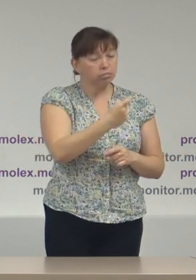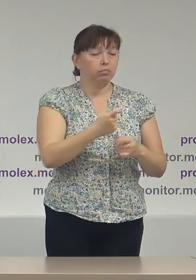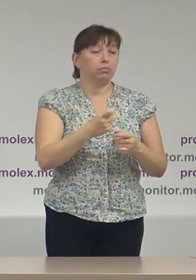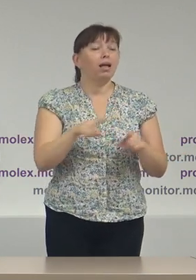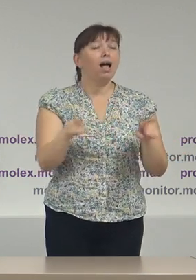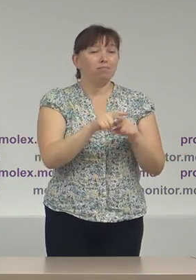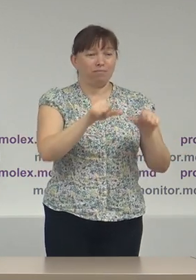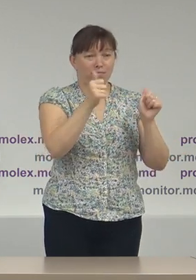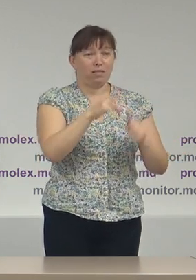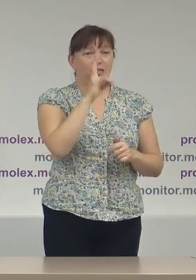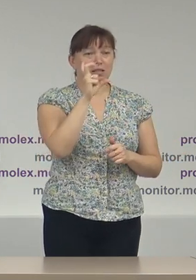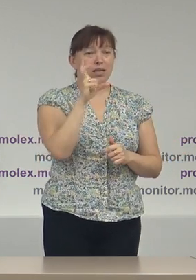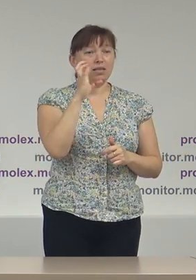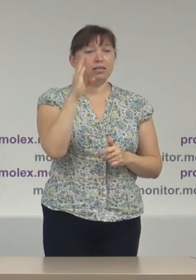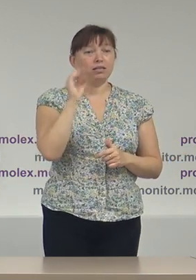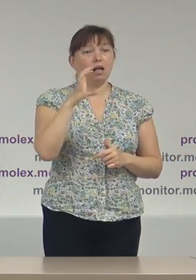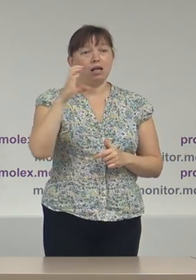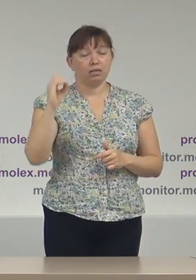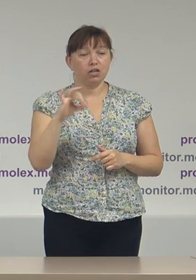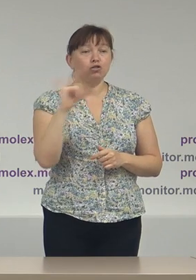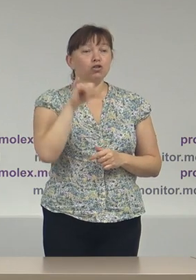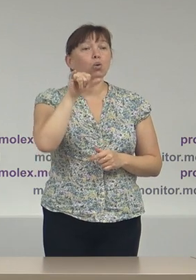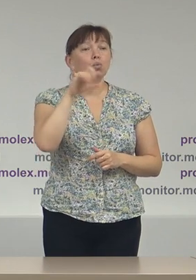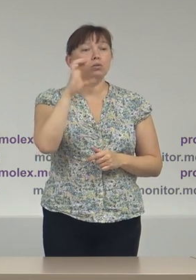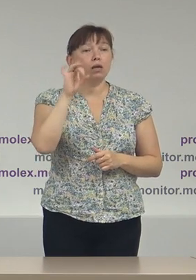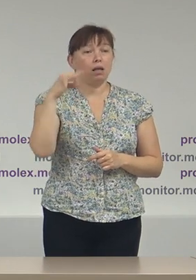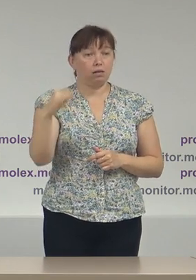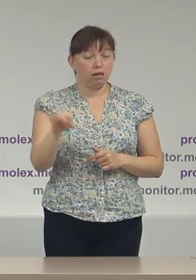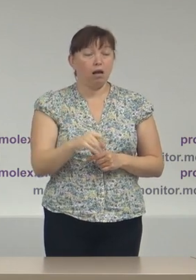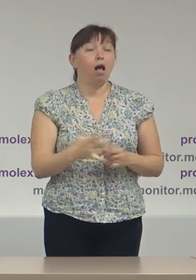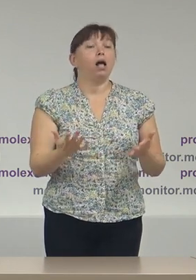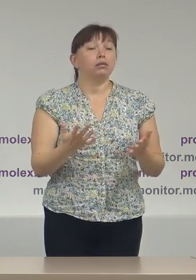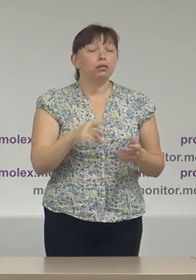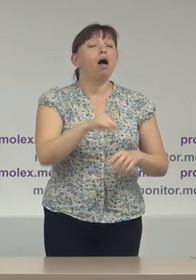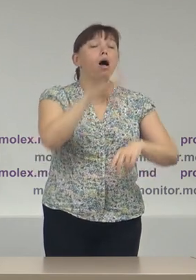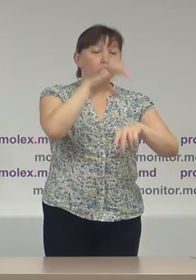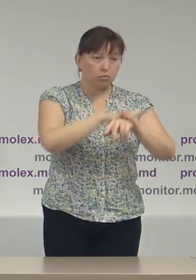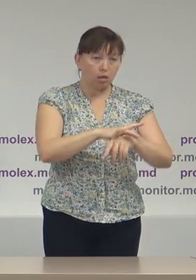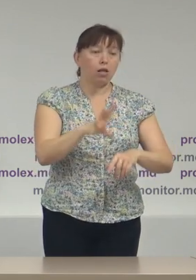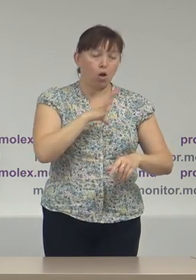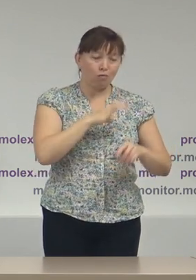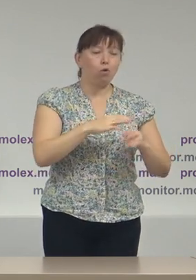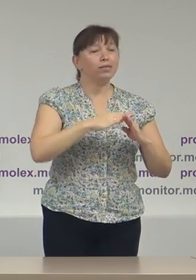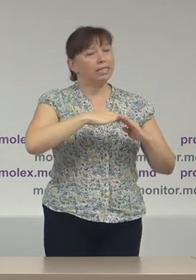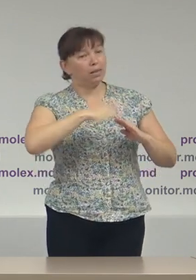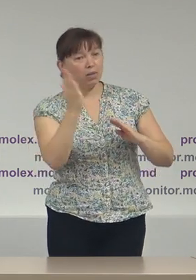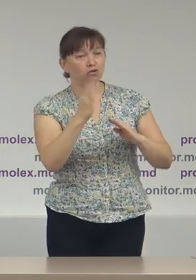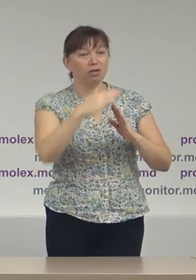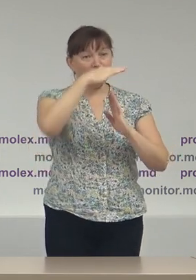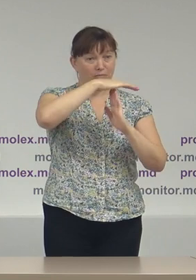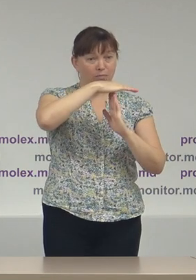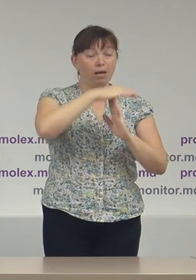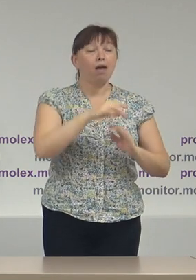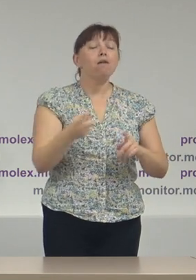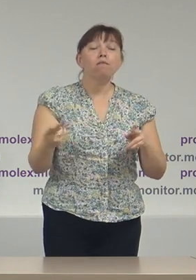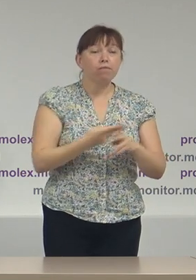Nastase și Usatăi, adică a constatat faptul depășirii plafonului, fără